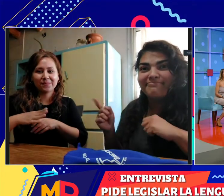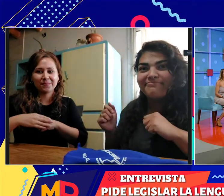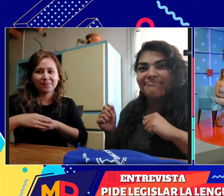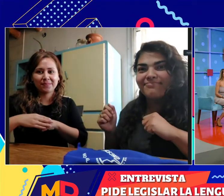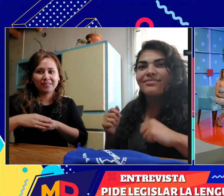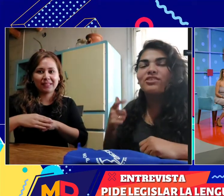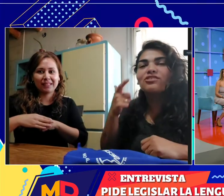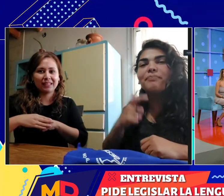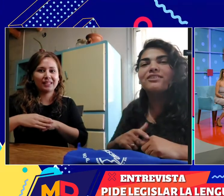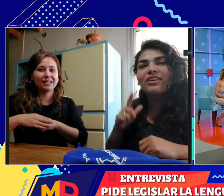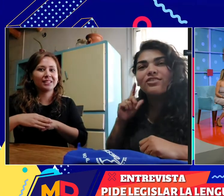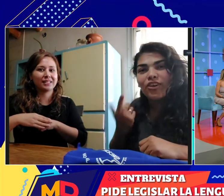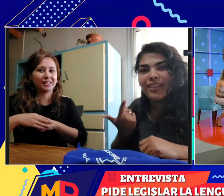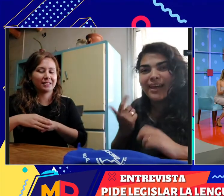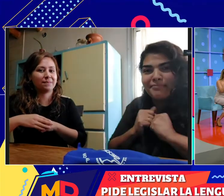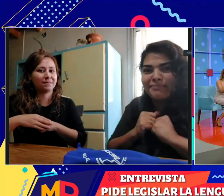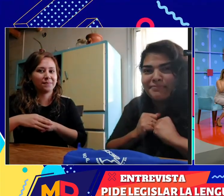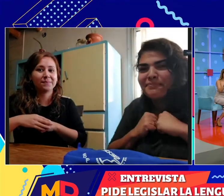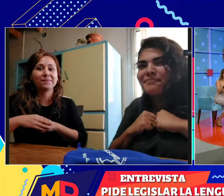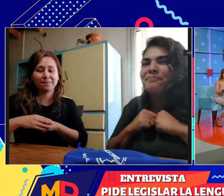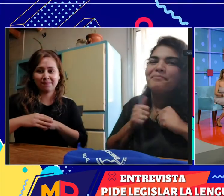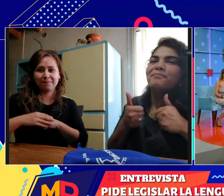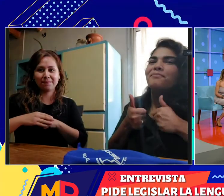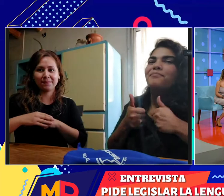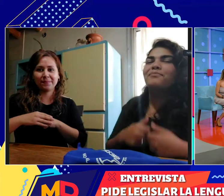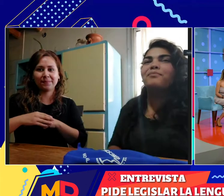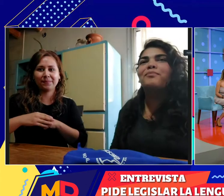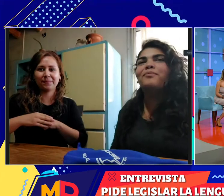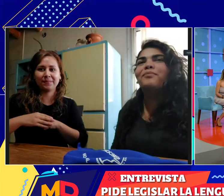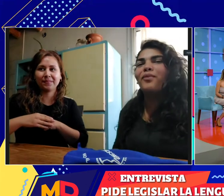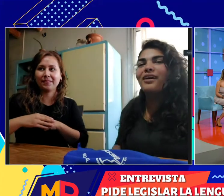Que ella es la intérprete. Sí, ella es la intérprete, está Fátima y Ana. Fantástico. Sí,